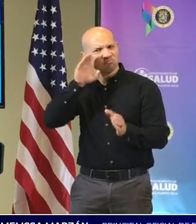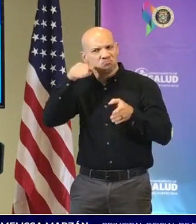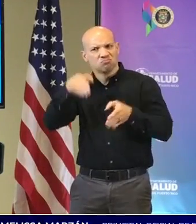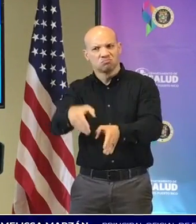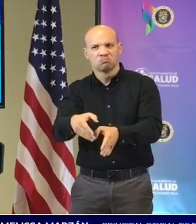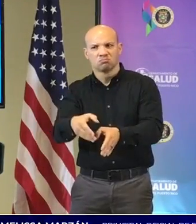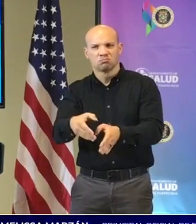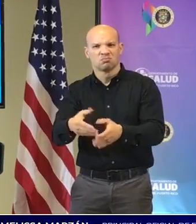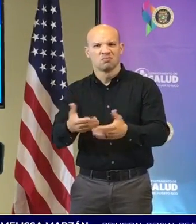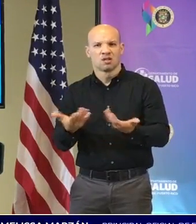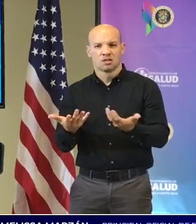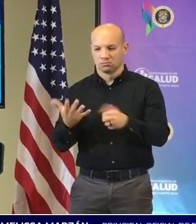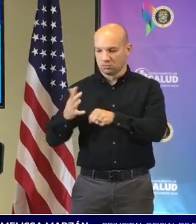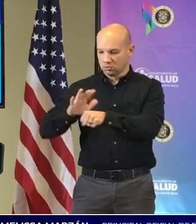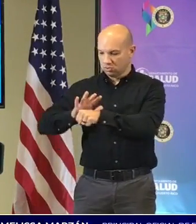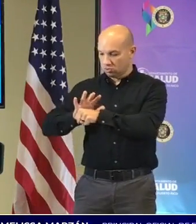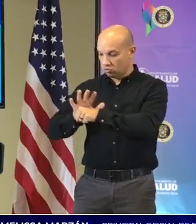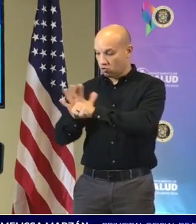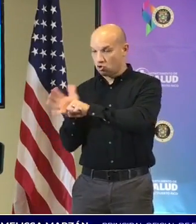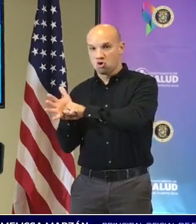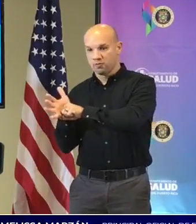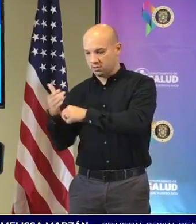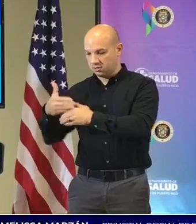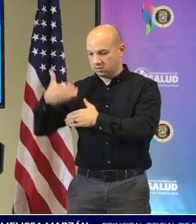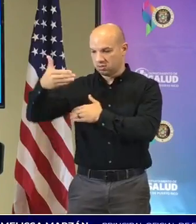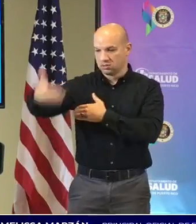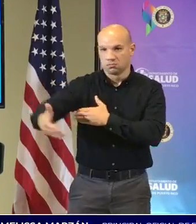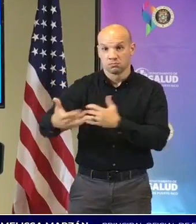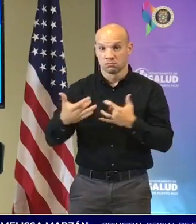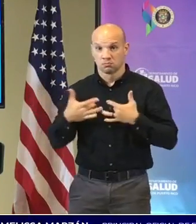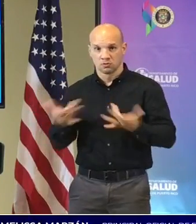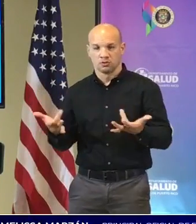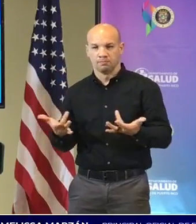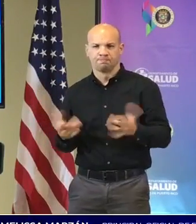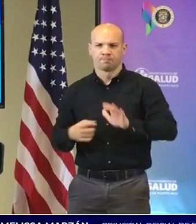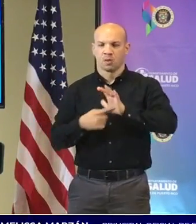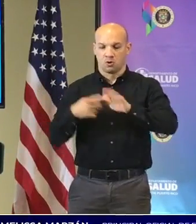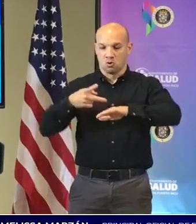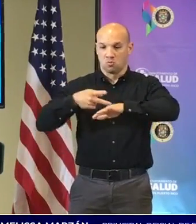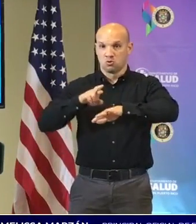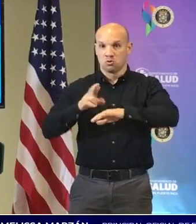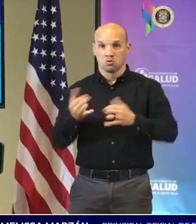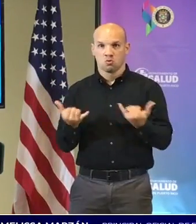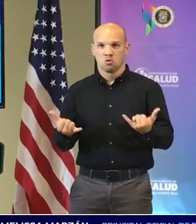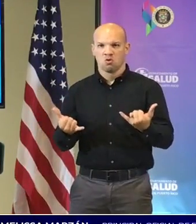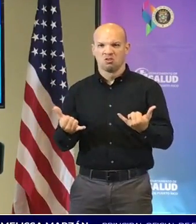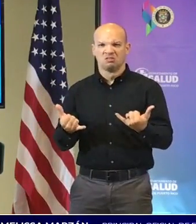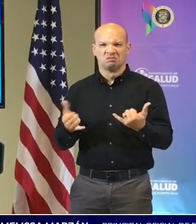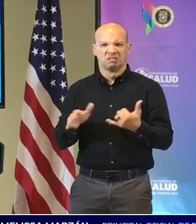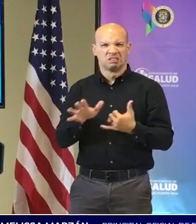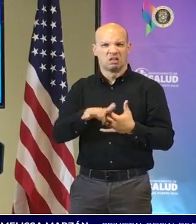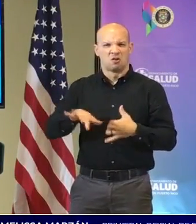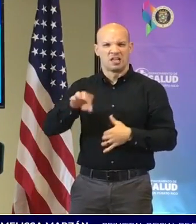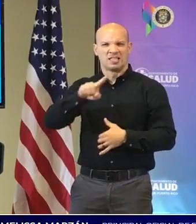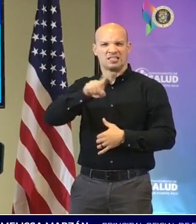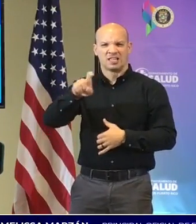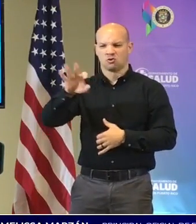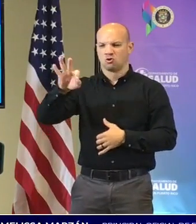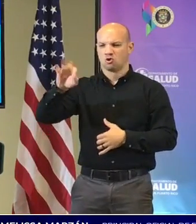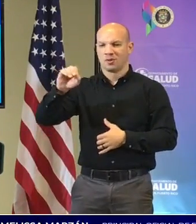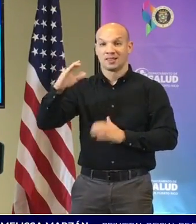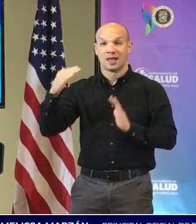las secuelas del on-COVID. En Puerto Rico para hoy al menos 190.000 personas han tenido un